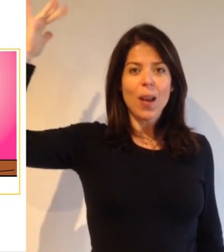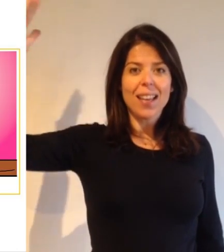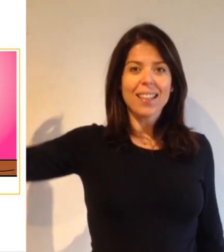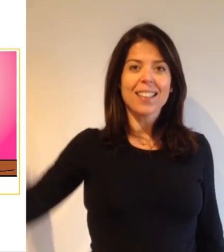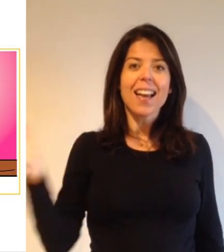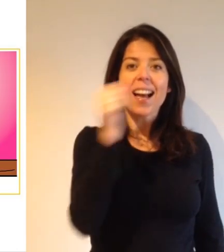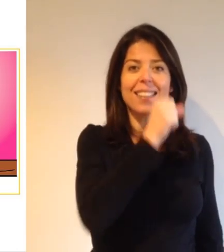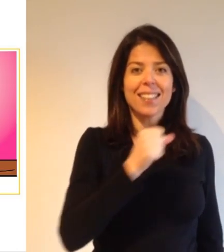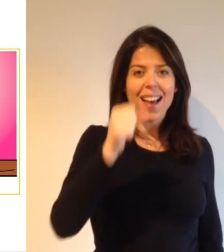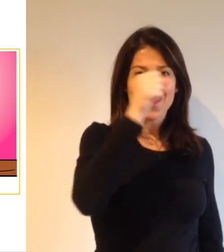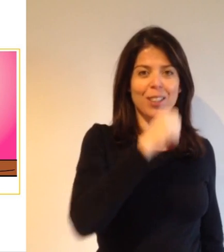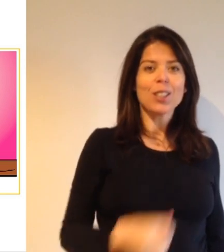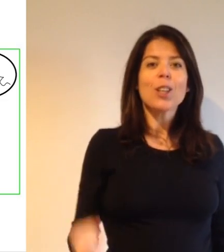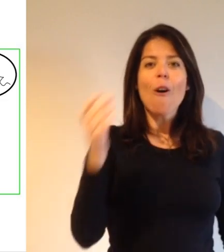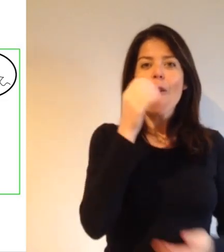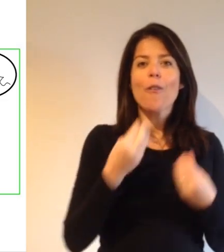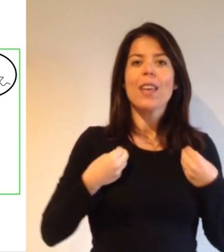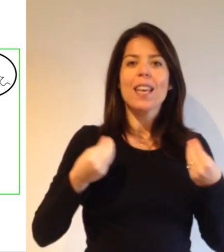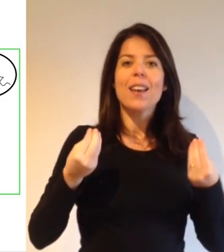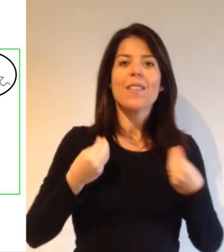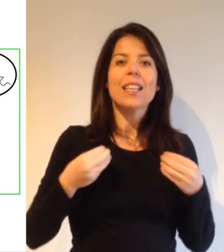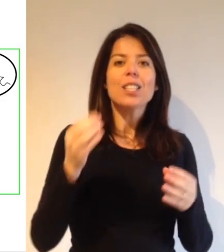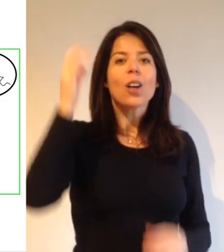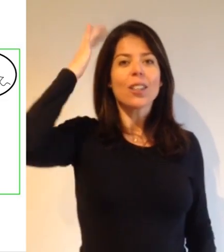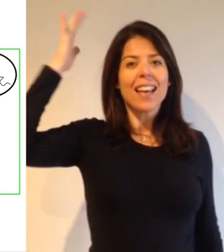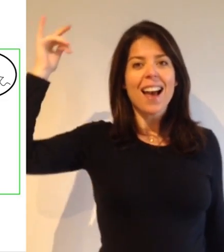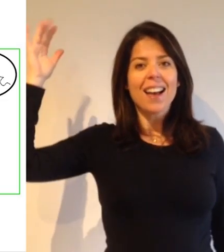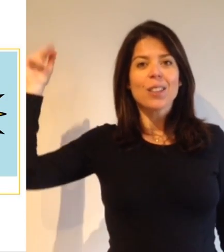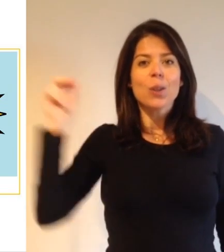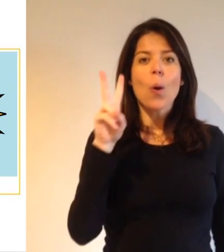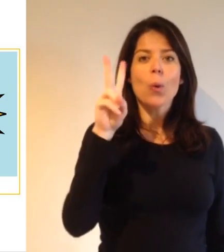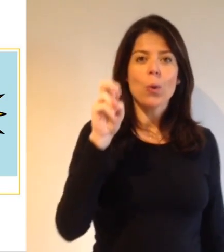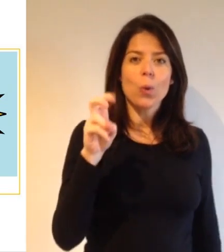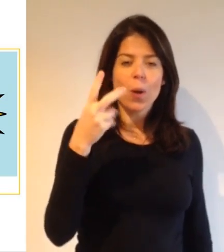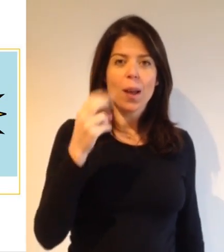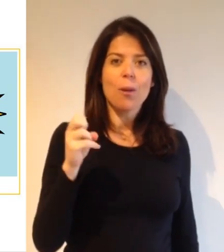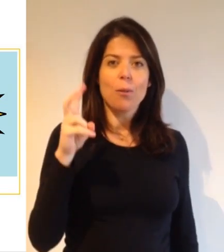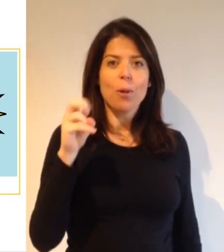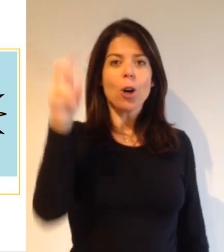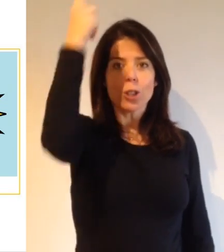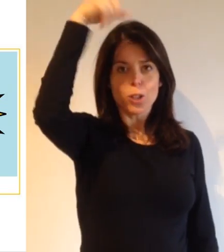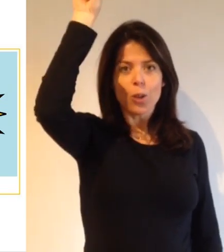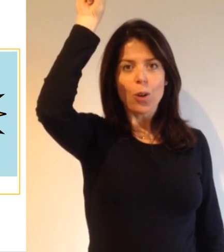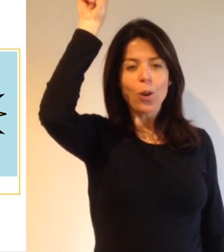sueña cantando Vive soñando un nuevo sol